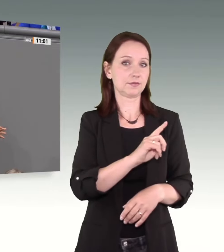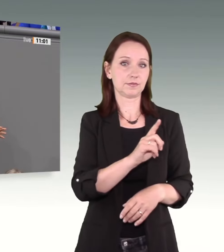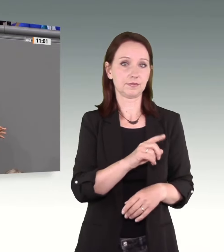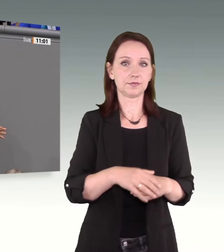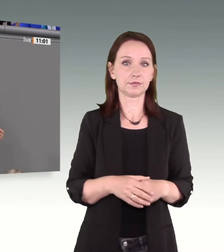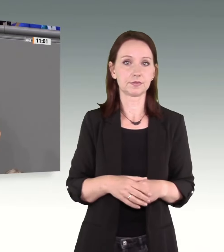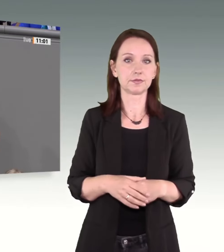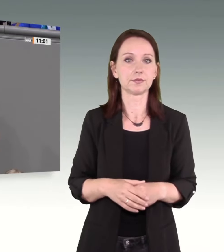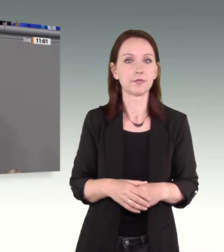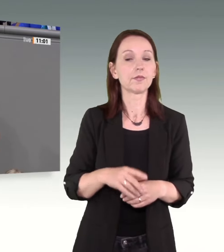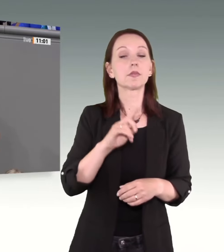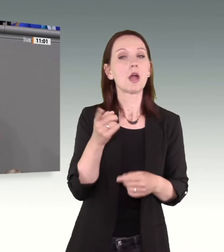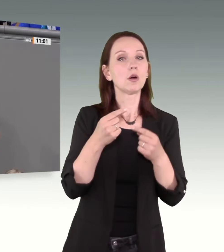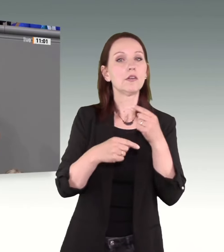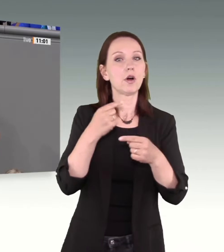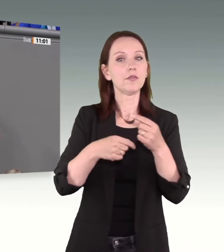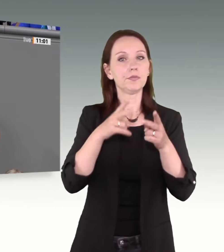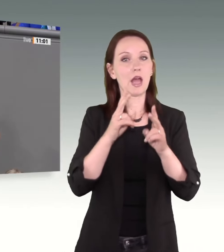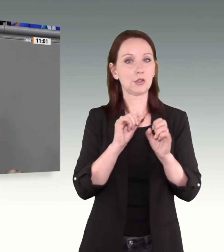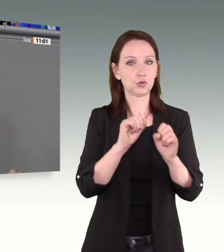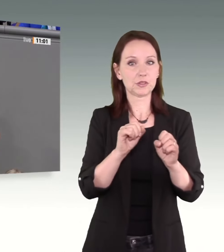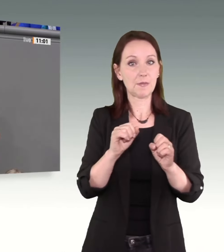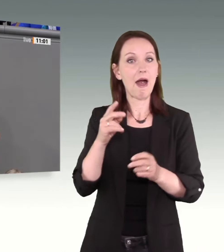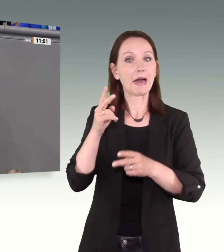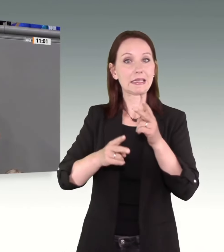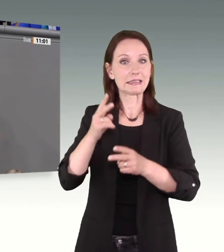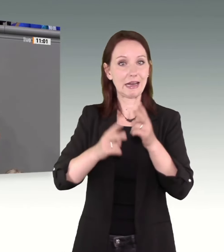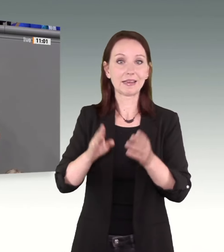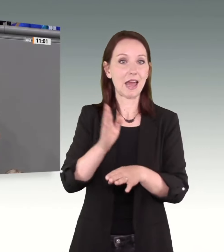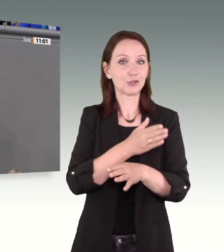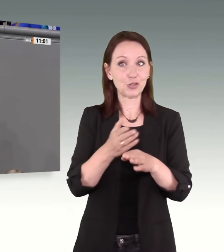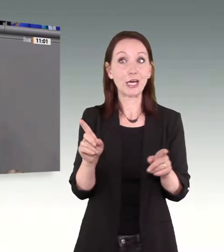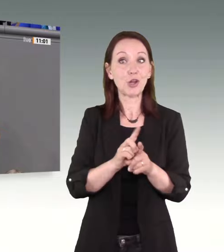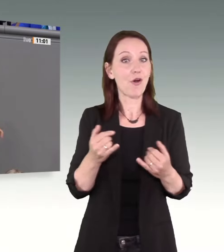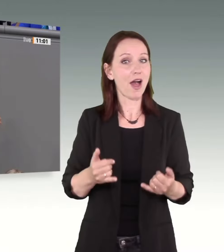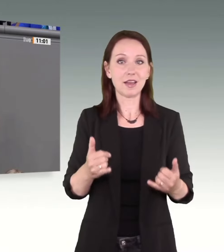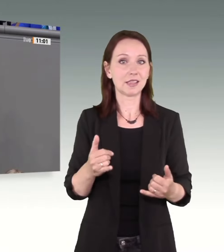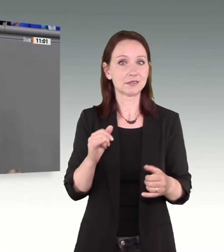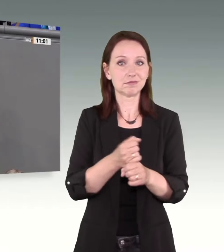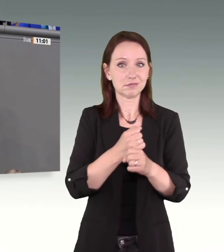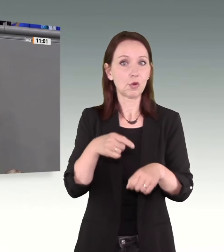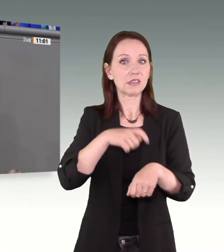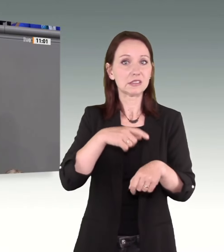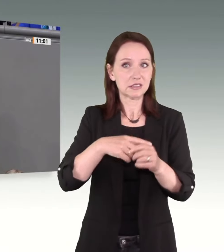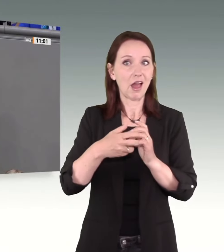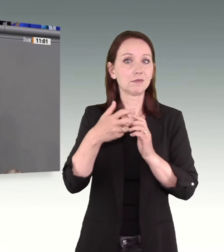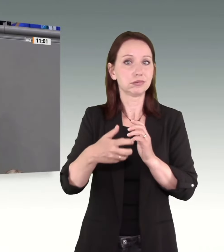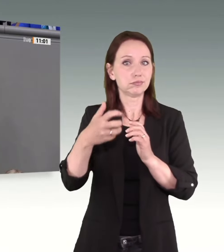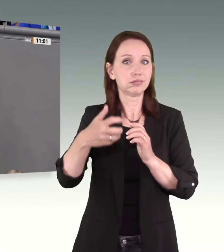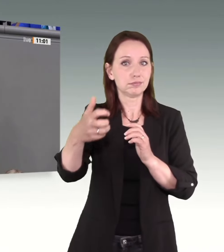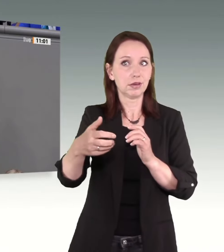einstweiligen Rechtsschutzes kann die Entscheidung eines Gerichts nicht ohne Zeitverzug getroffen werden. Es braucht aber dann doch